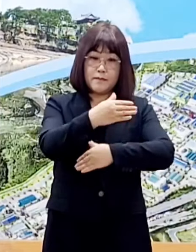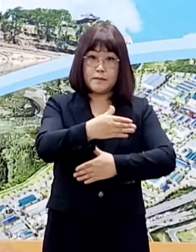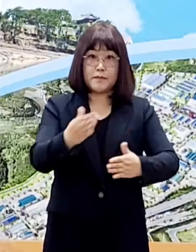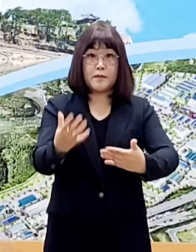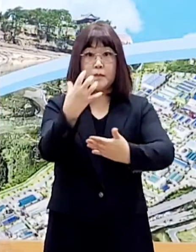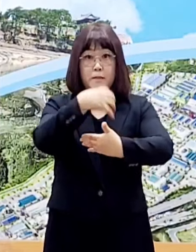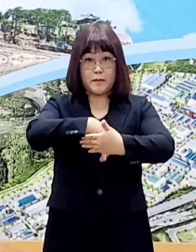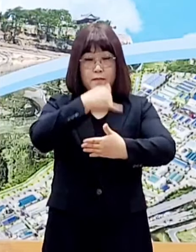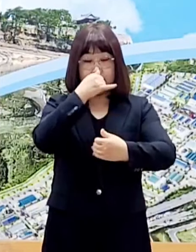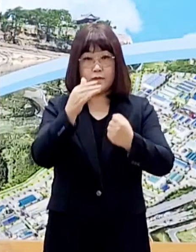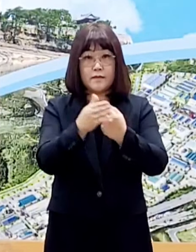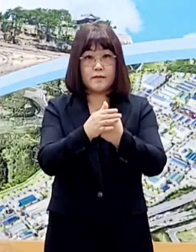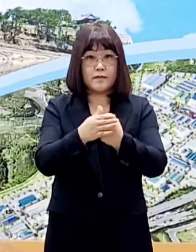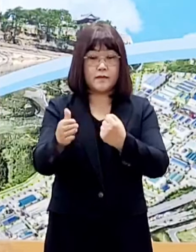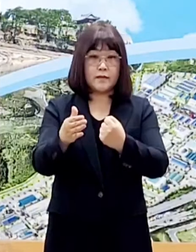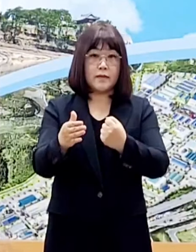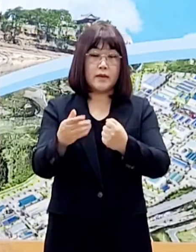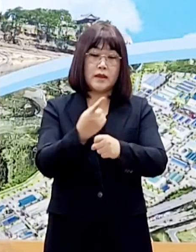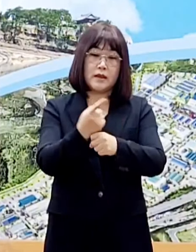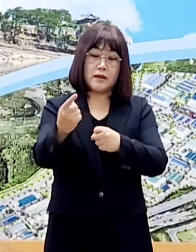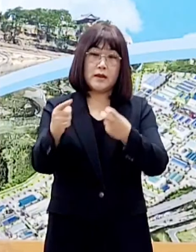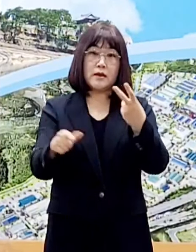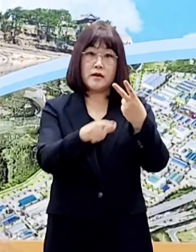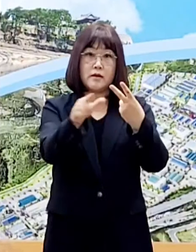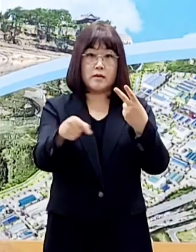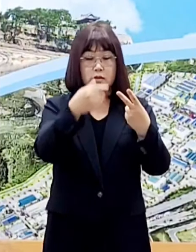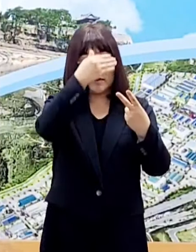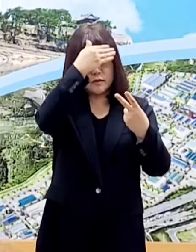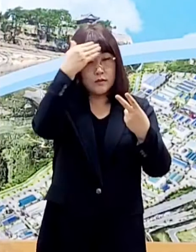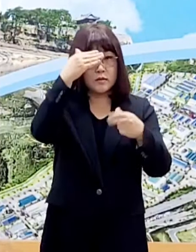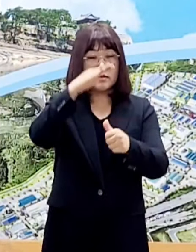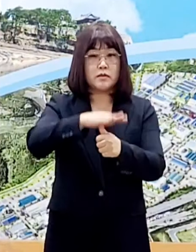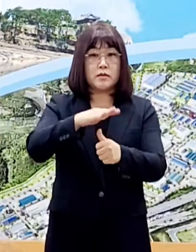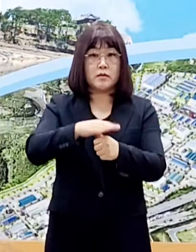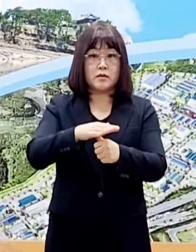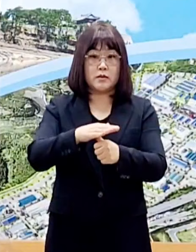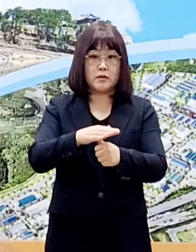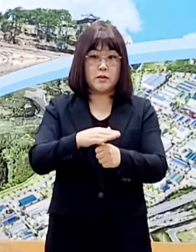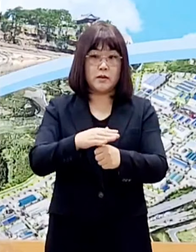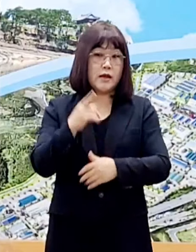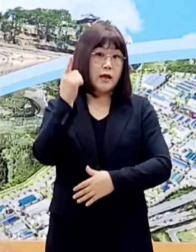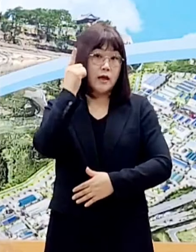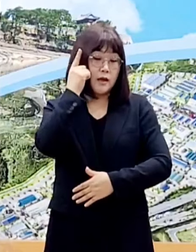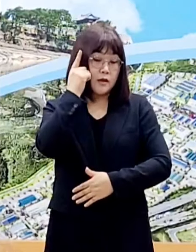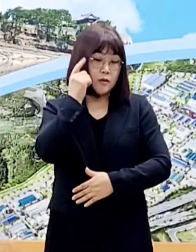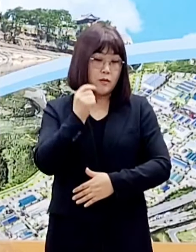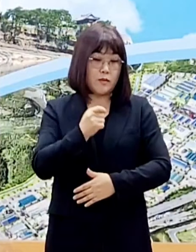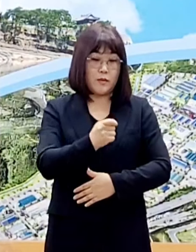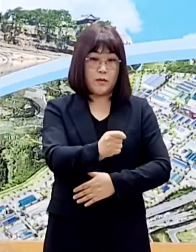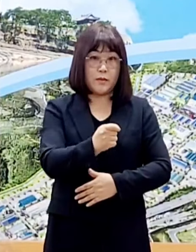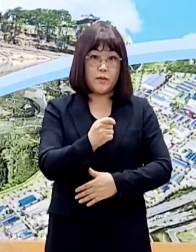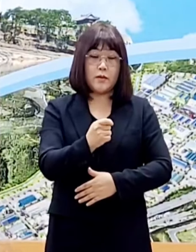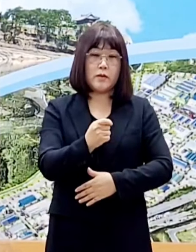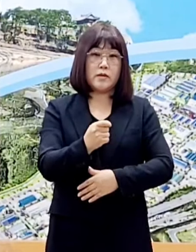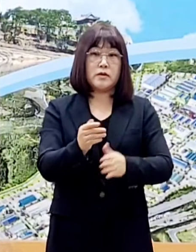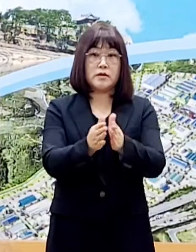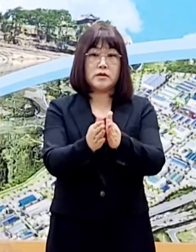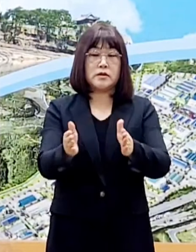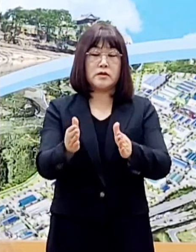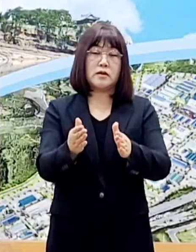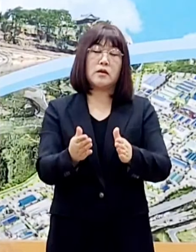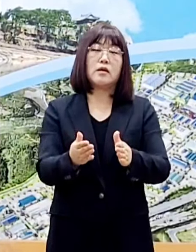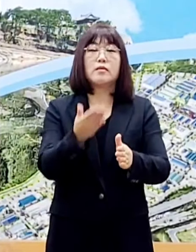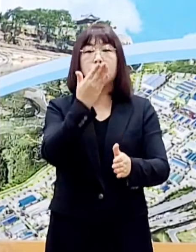포함됨에 따라 내년 2월 청소년 방역패스 도입에 앞서 이런 시일 내에 예방접종이